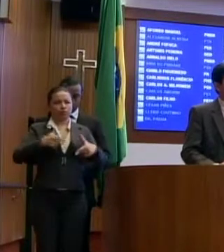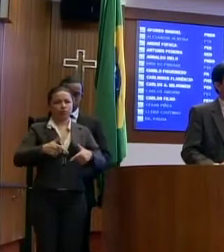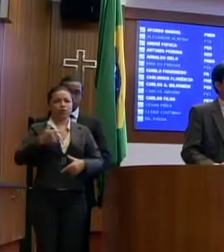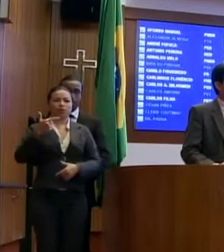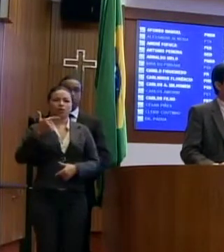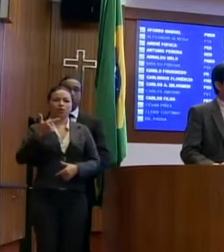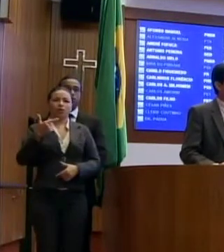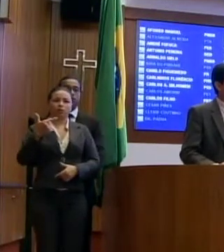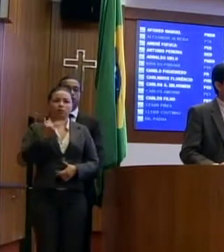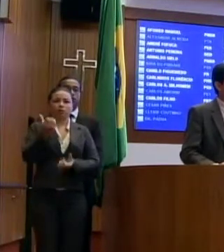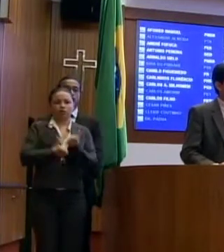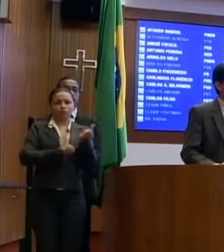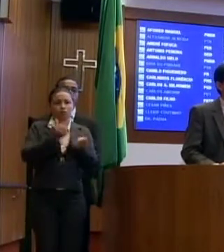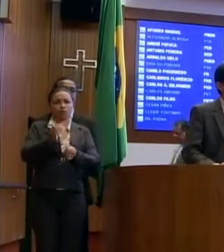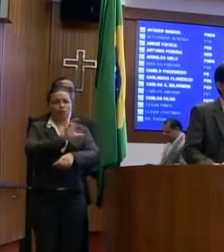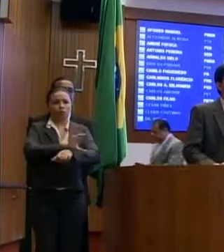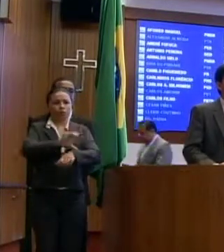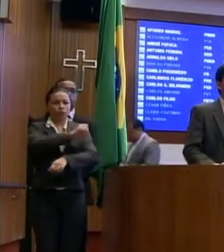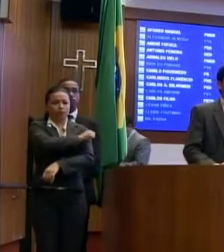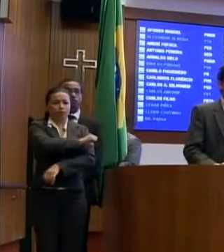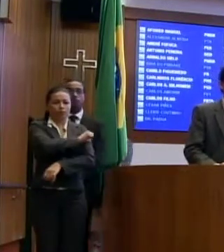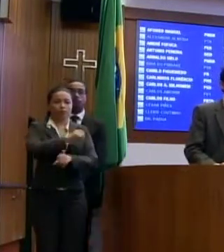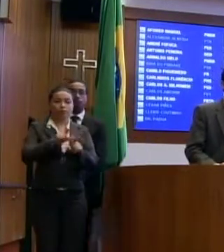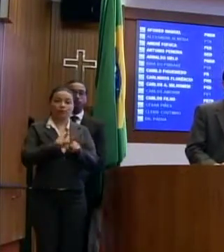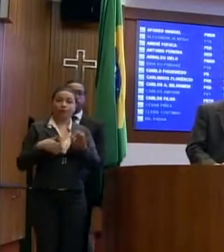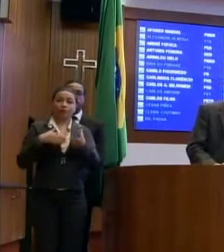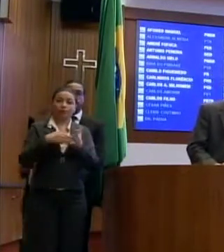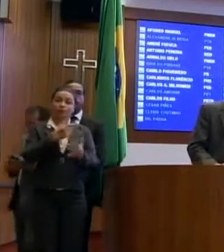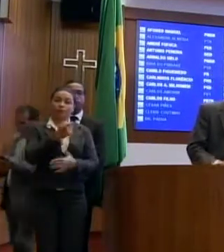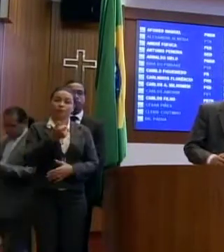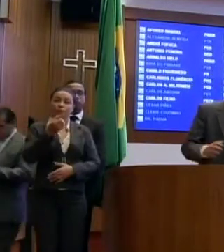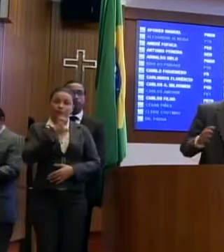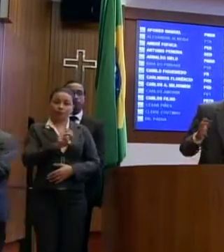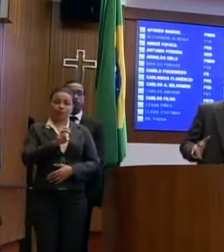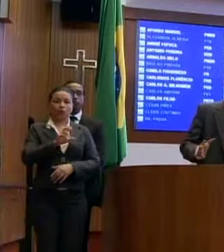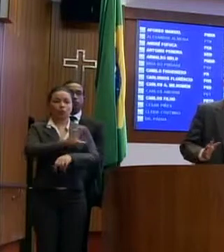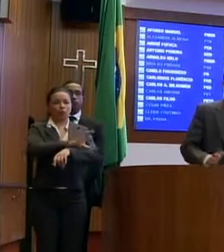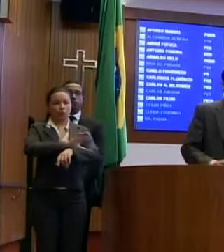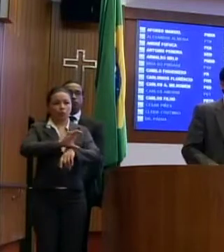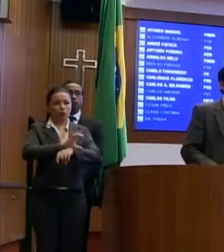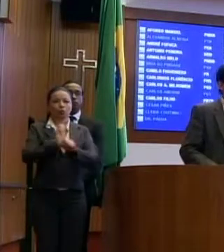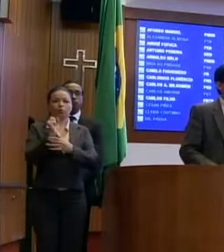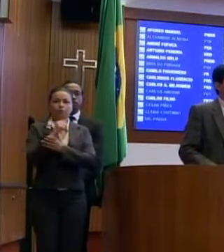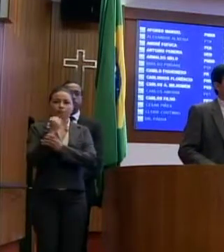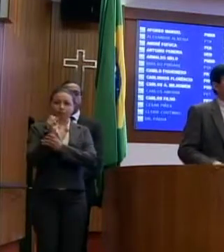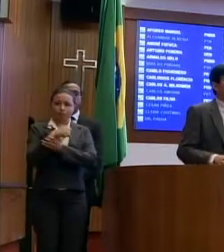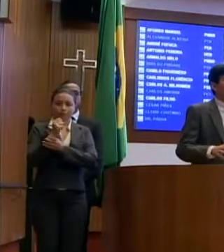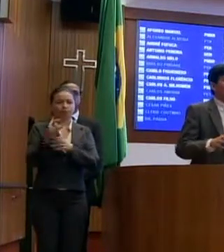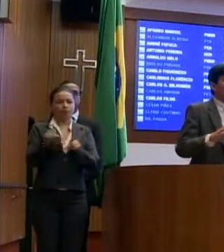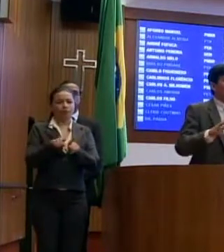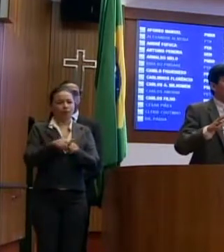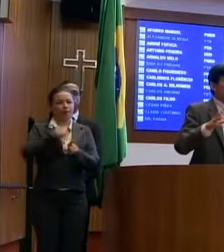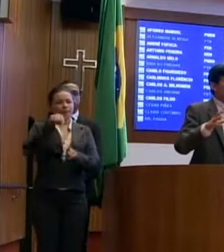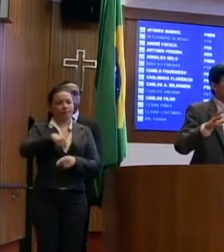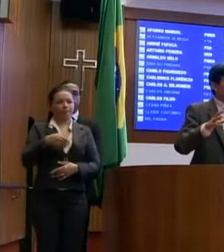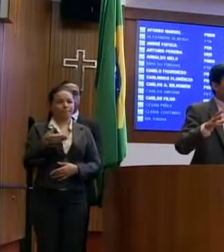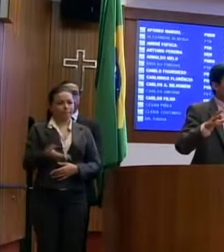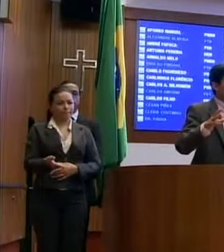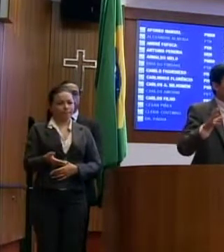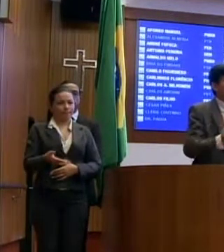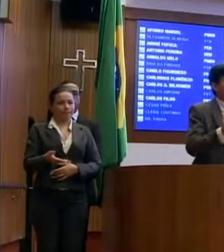segundo semestre, o curso de Enfermagem, e até o final de 2015, o curso de Fisioterapia. Então, essa